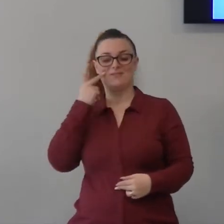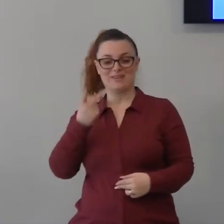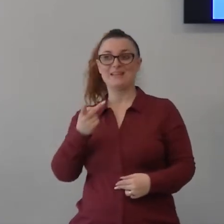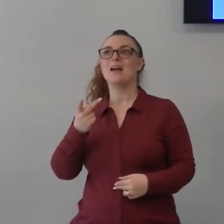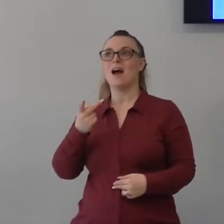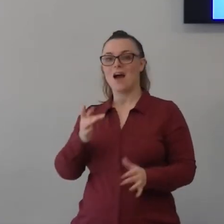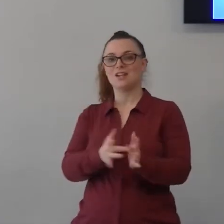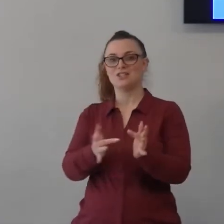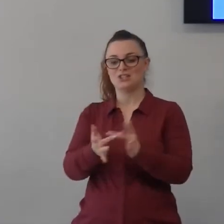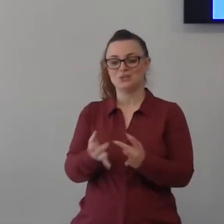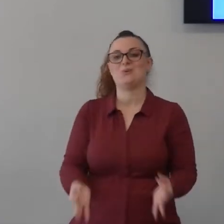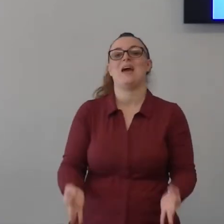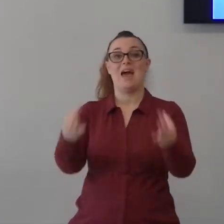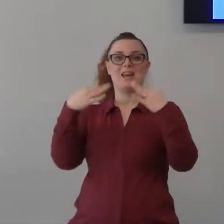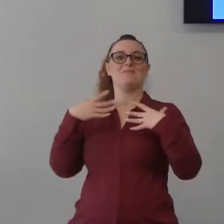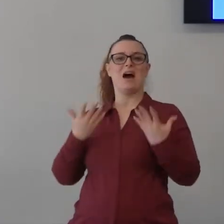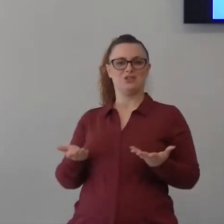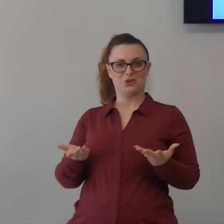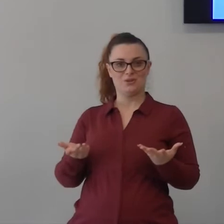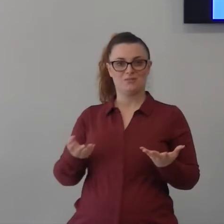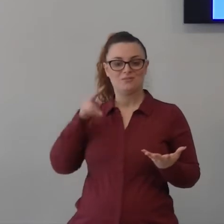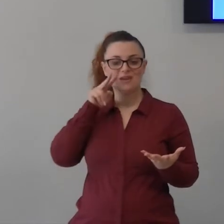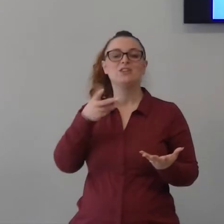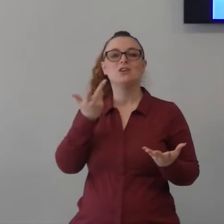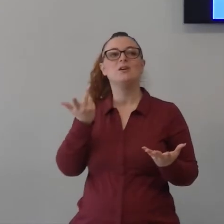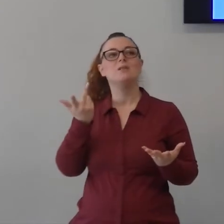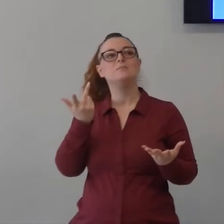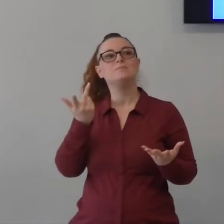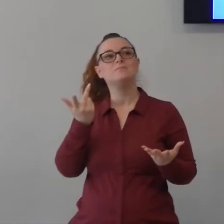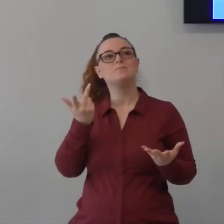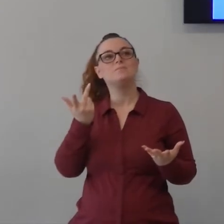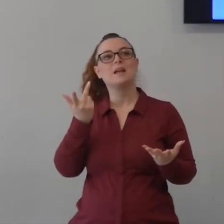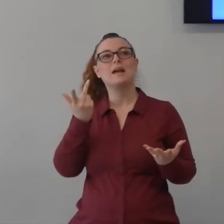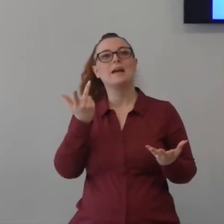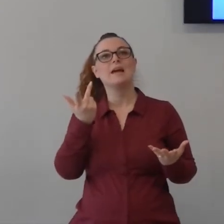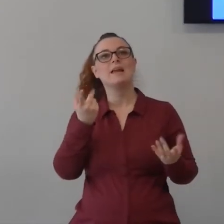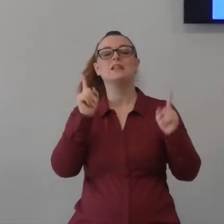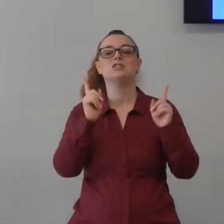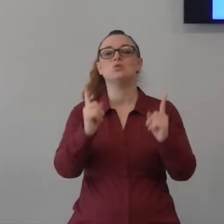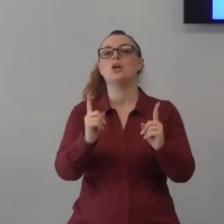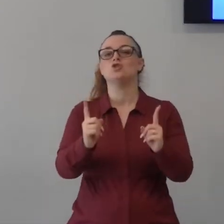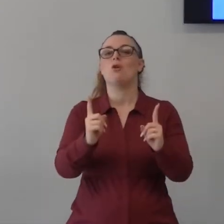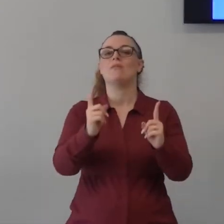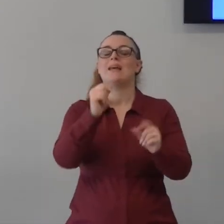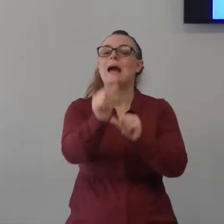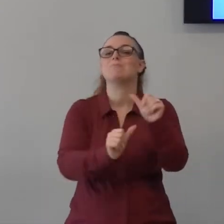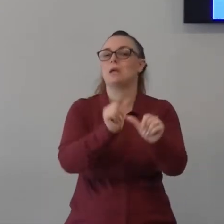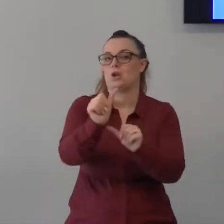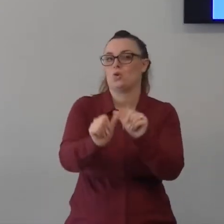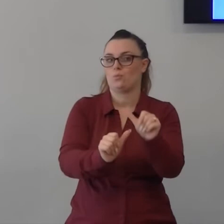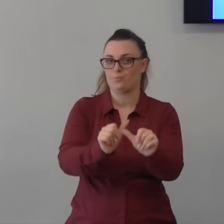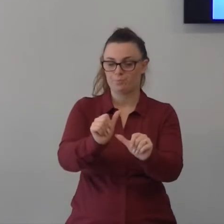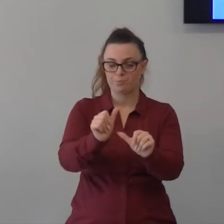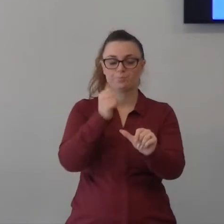che lo senti nel cuore è arrivato Gesù no no tu vedi Gesù che interviene secondo me c'è una differenza sostanziale